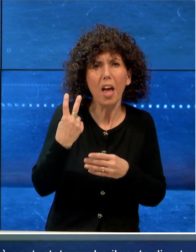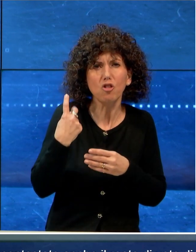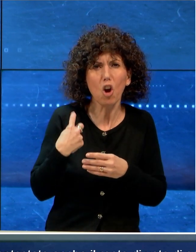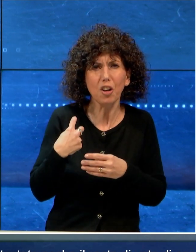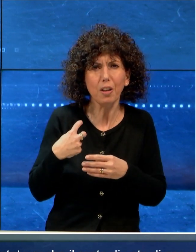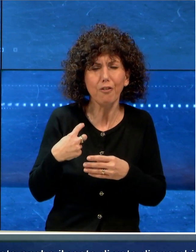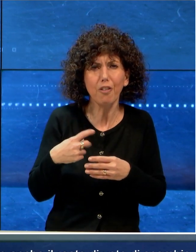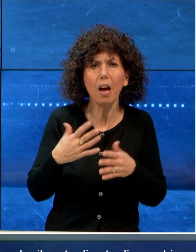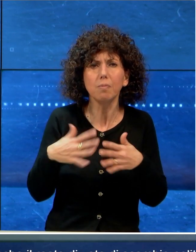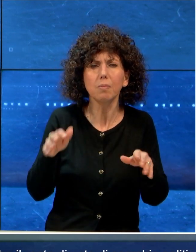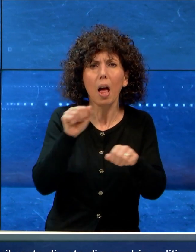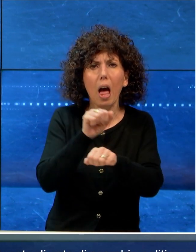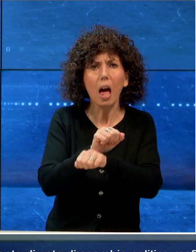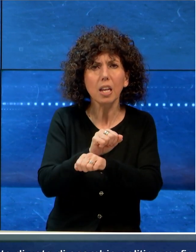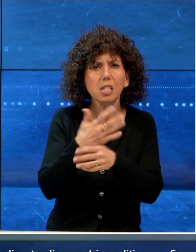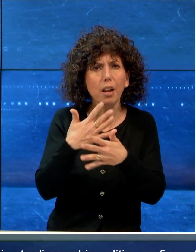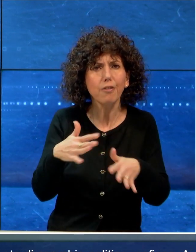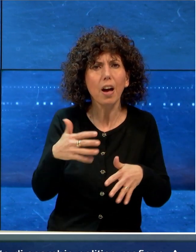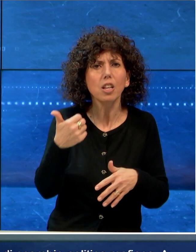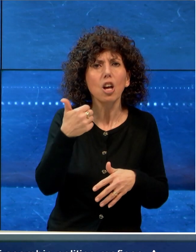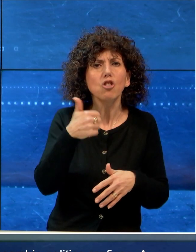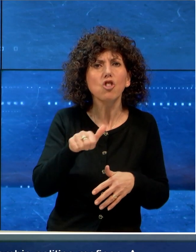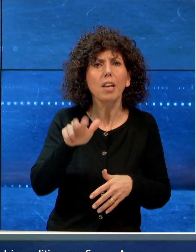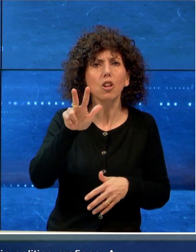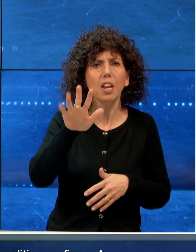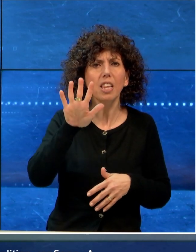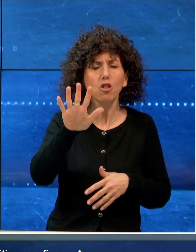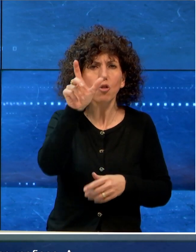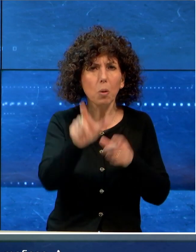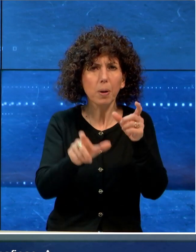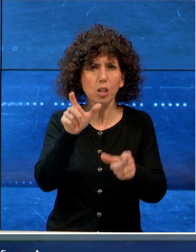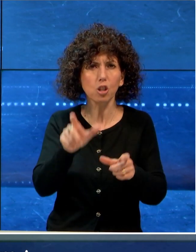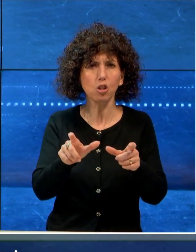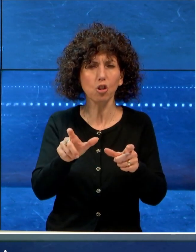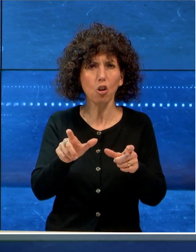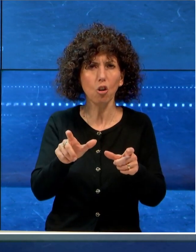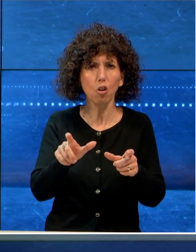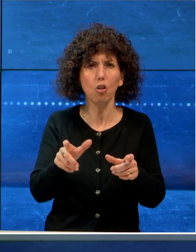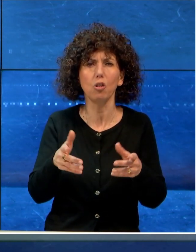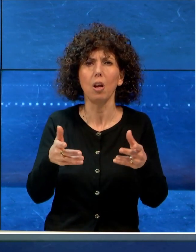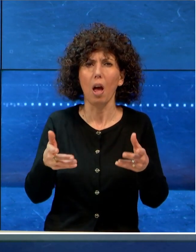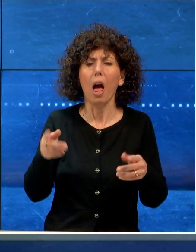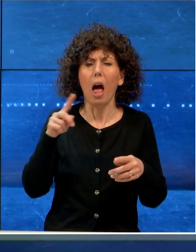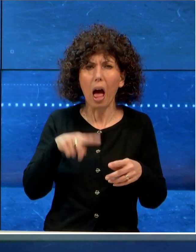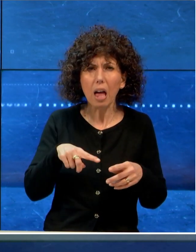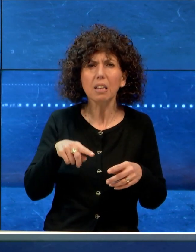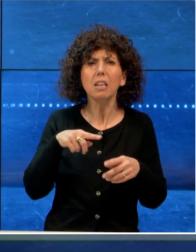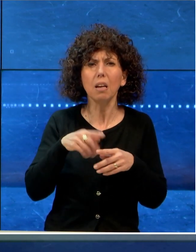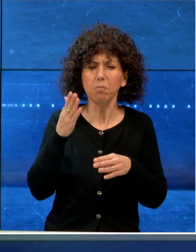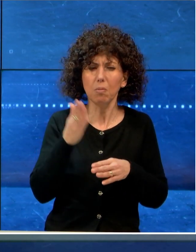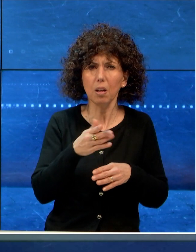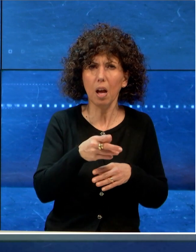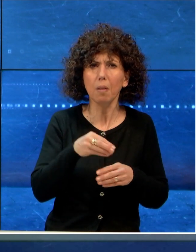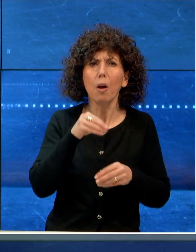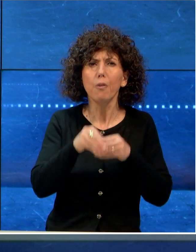ha portato all'arresto di 135 persone e contestato anche il reato